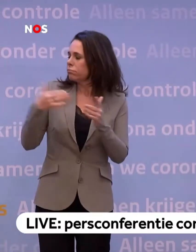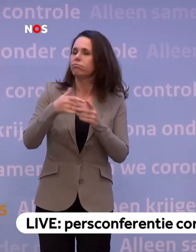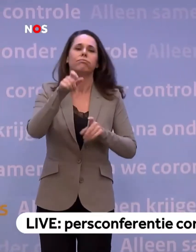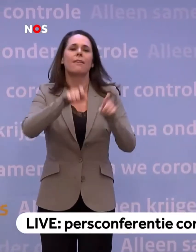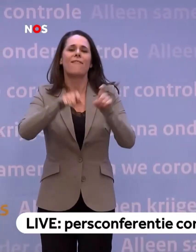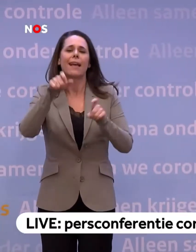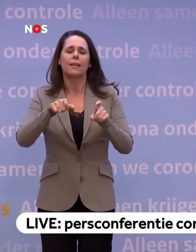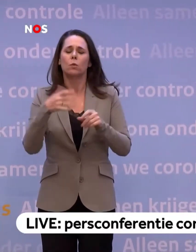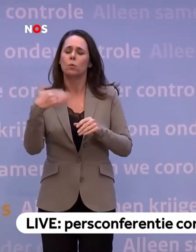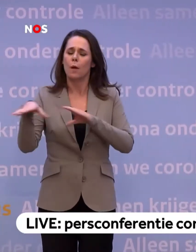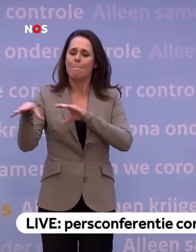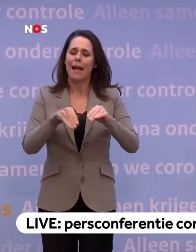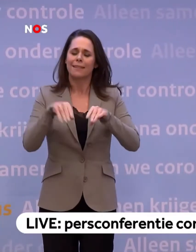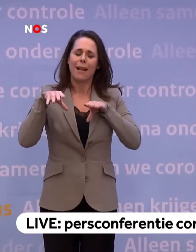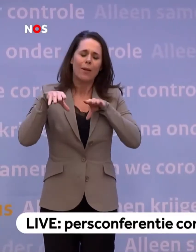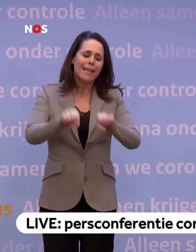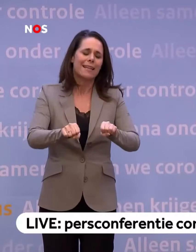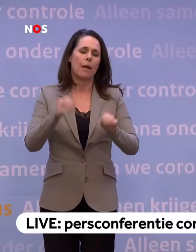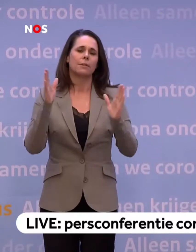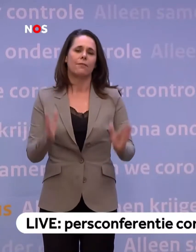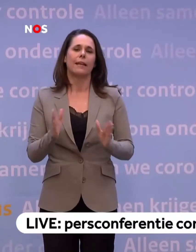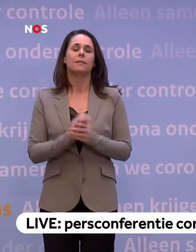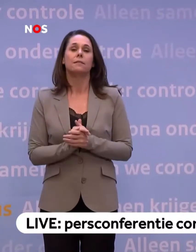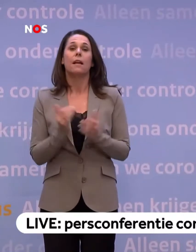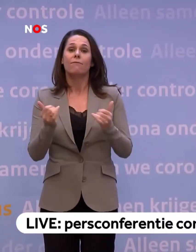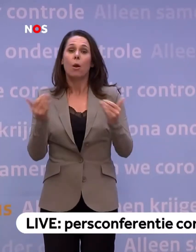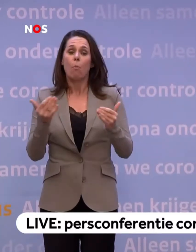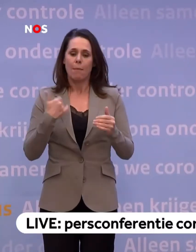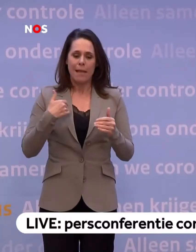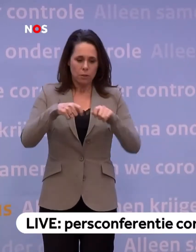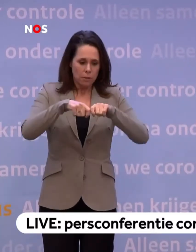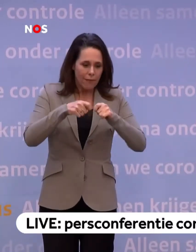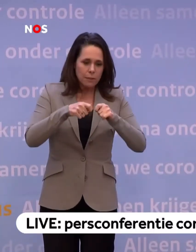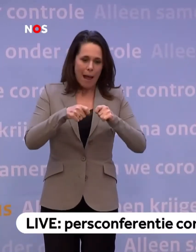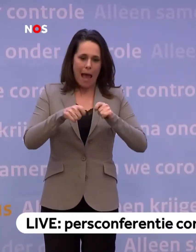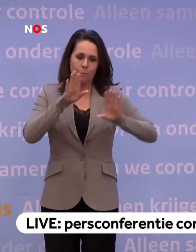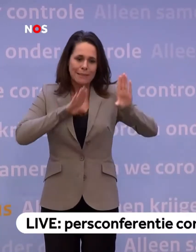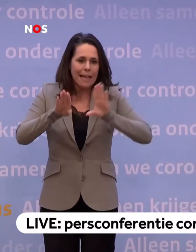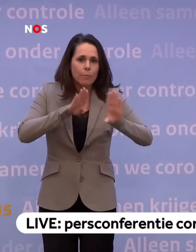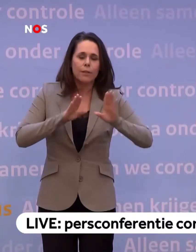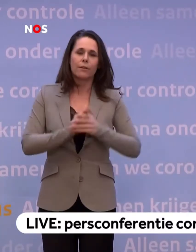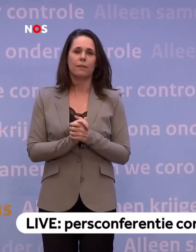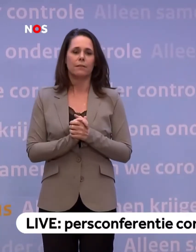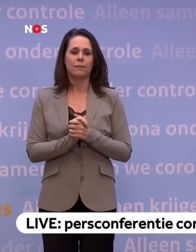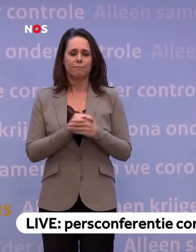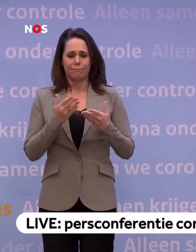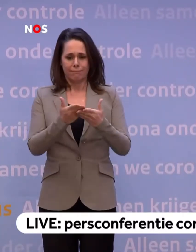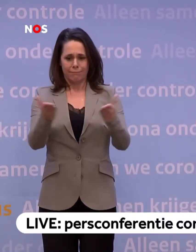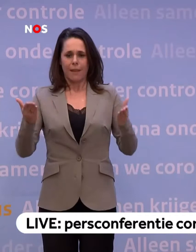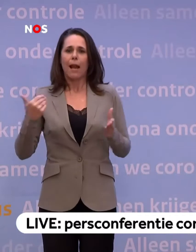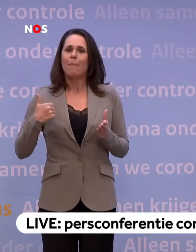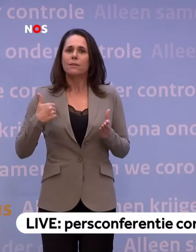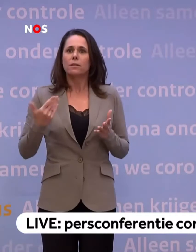ingrijpende maatregelen moeten nemen om onze kwetsbaarste mensen te beschermen. Om ervoor te zorgen dat al die mensen die